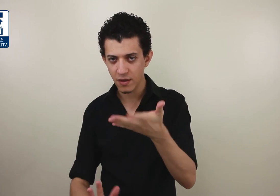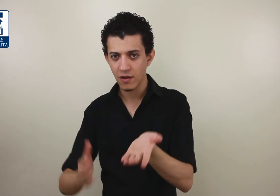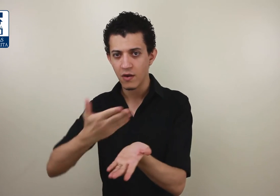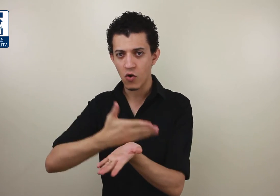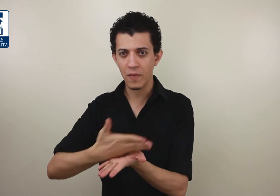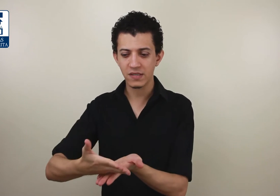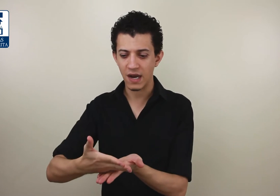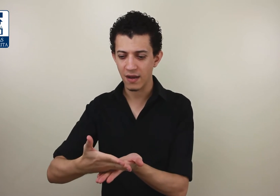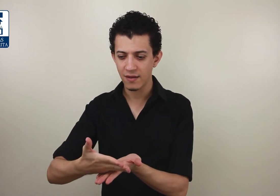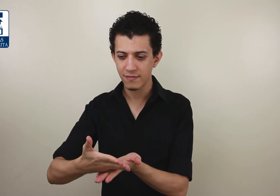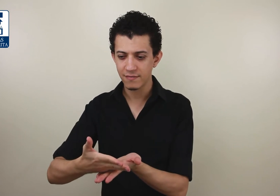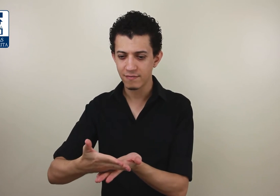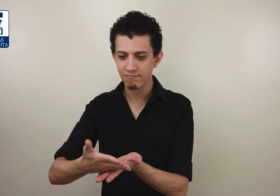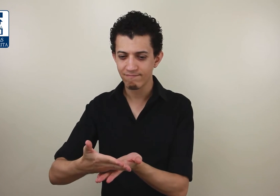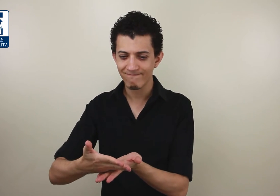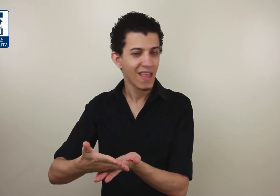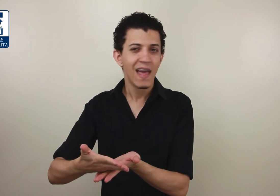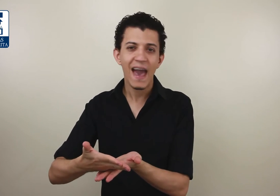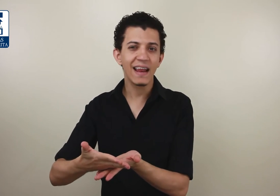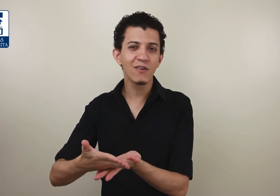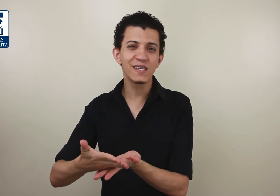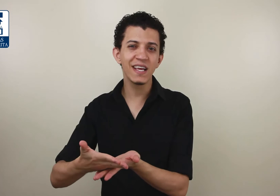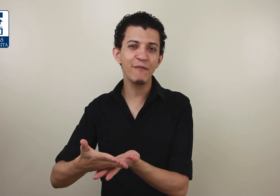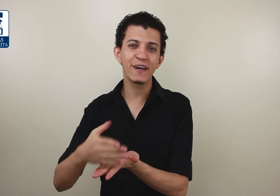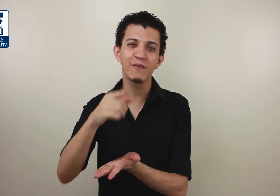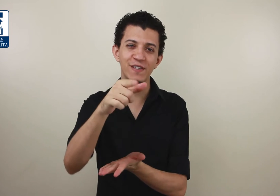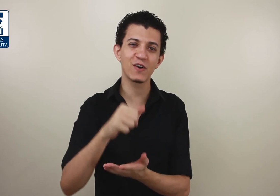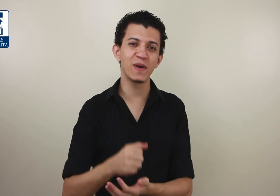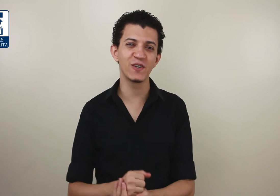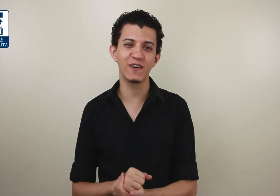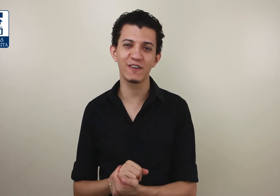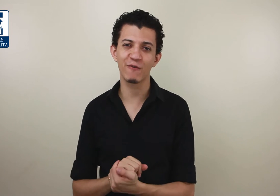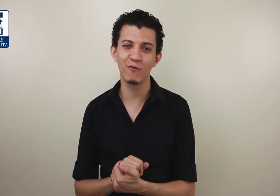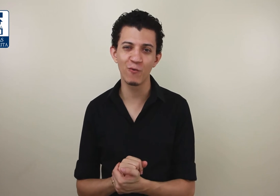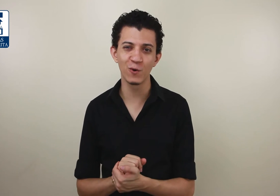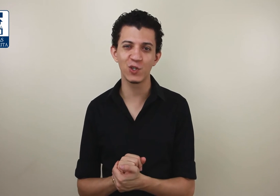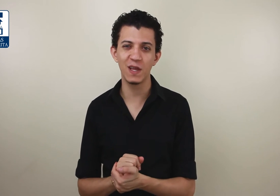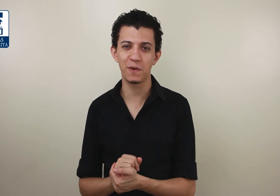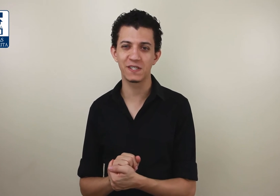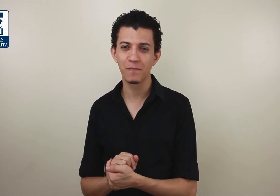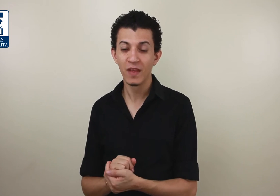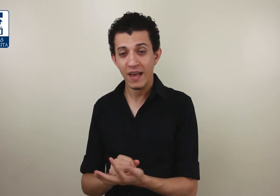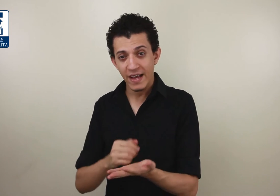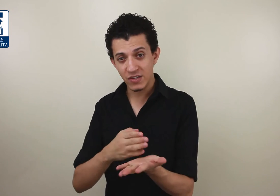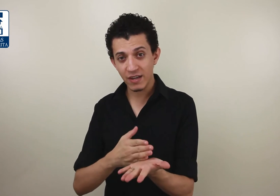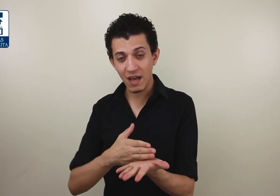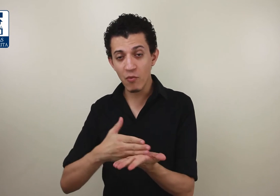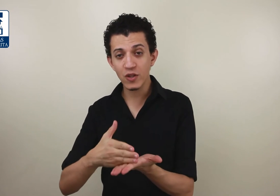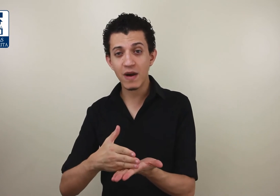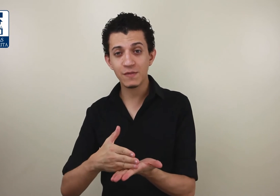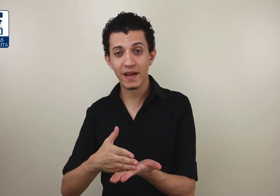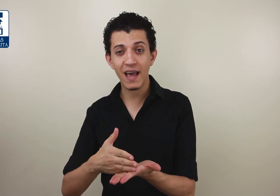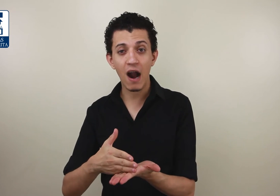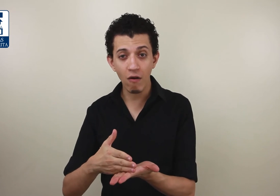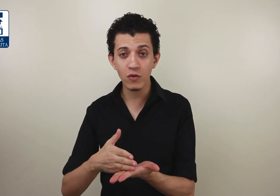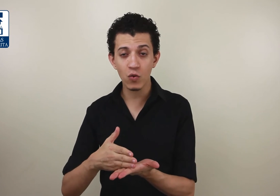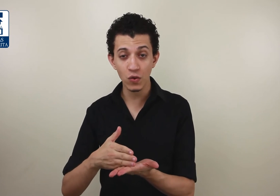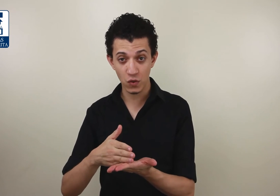começar. Ela não significa que você começou a fazer um curso de Libras. Isso aqui está muito mais para que a aula do curso